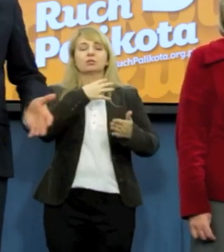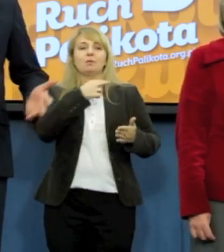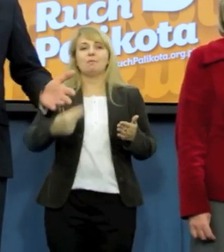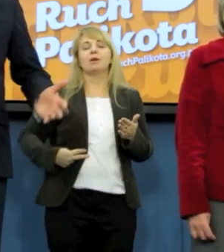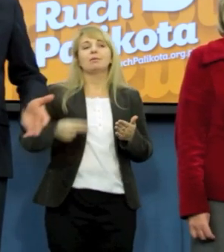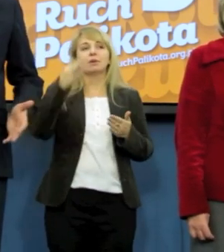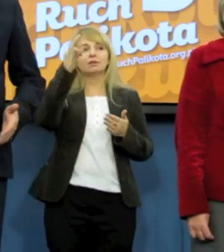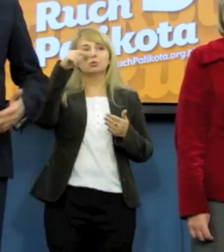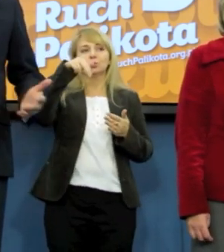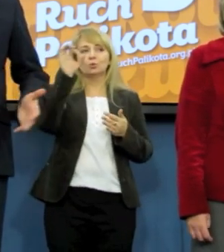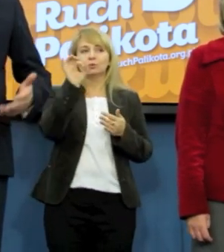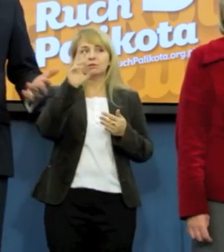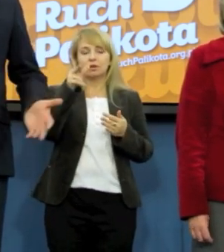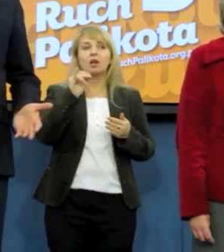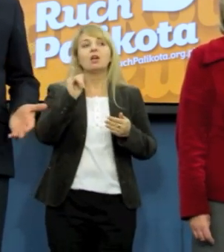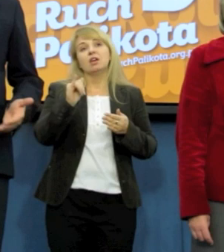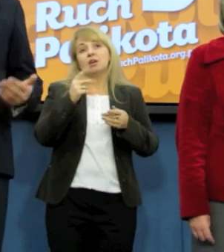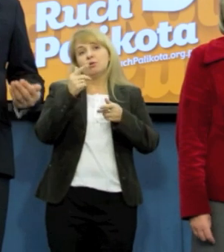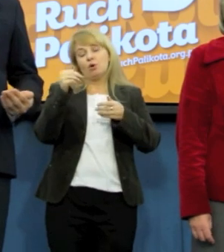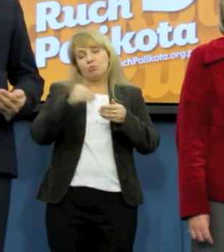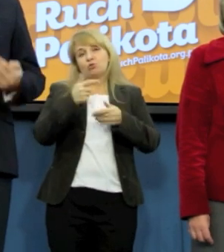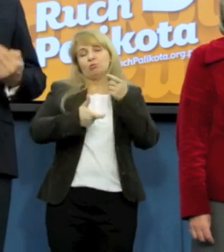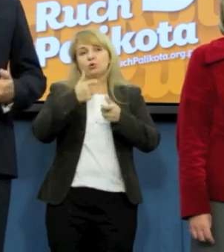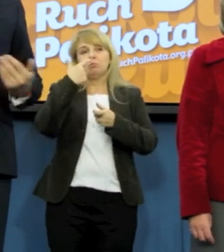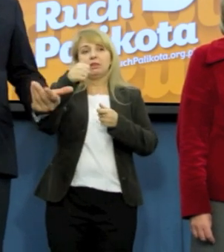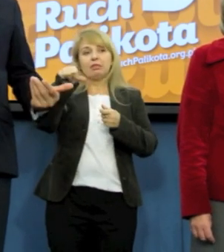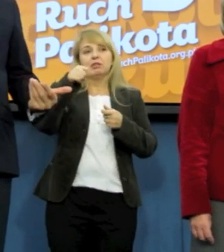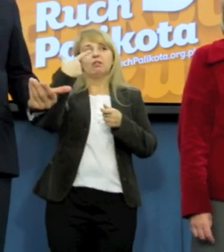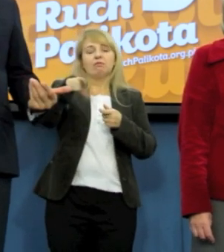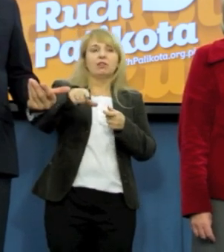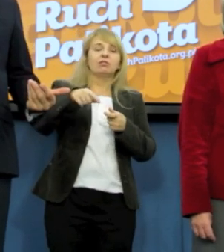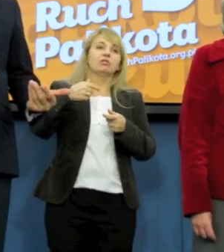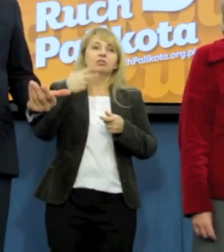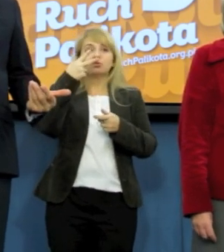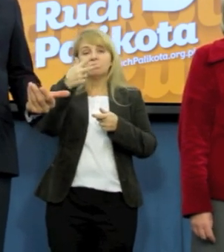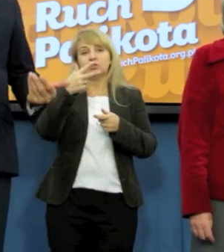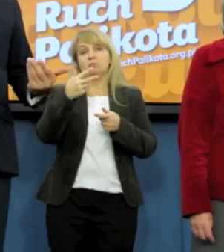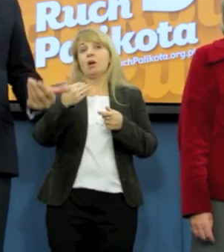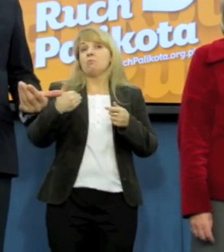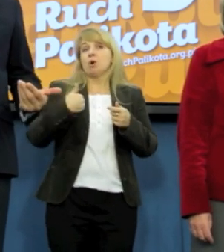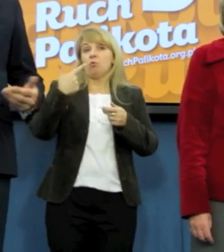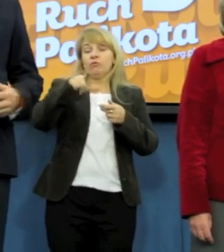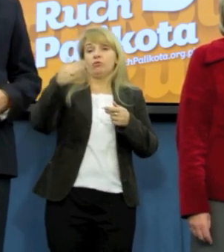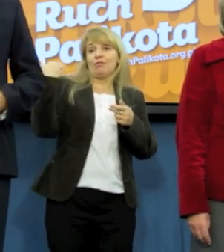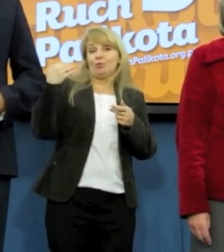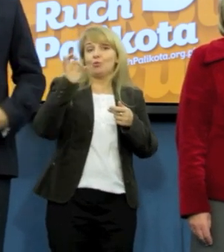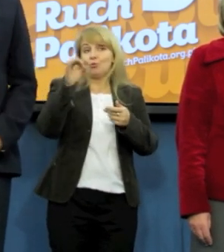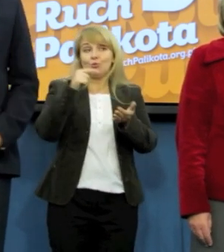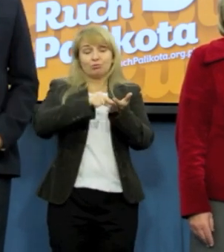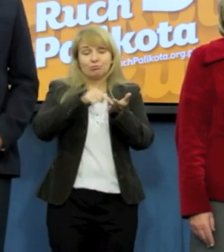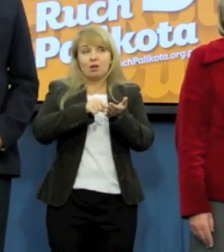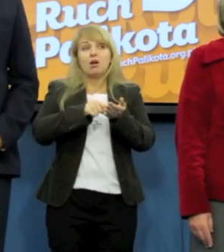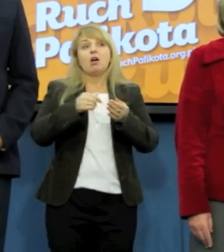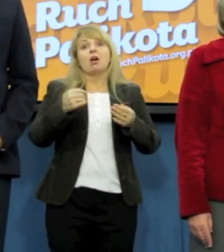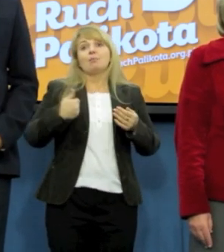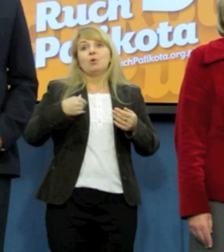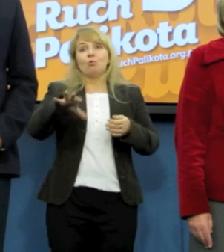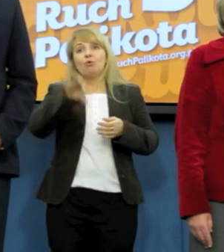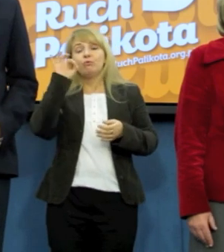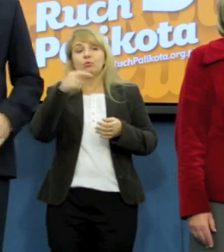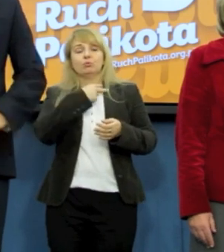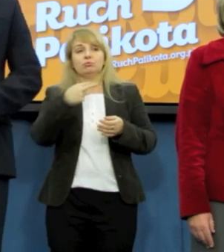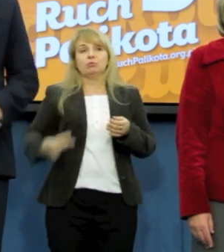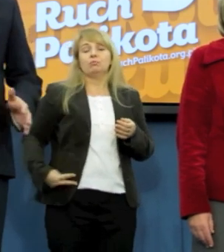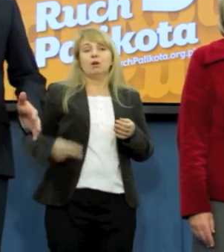stanie, jak zrobimy to za tydzień, czy za dwa, czy za trzy tygodnie. Aczkolwiek był świetny moment dwa tygodnie temu, w związku z tym wybolem Piechocińskiego na